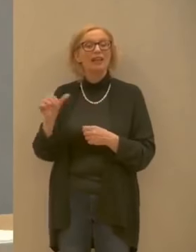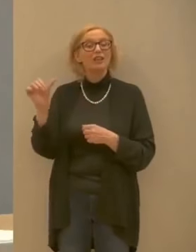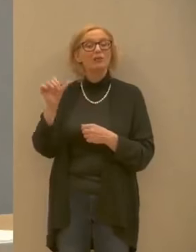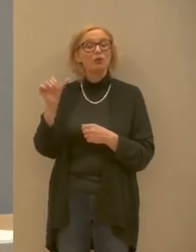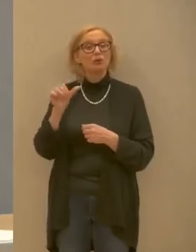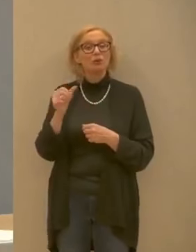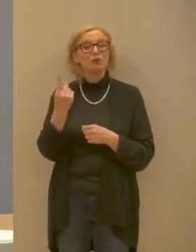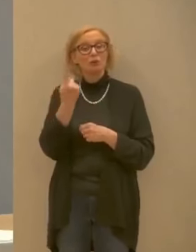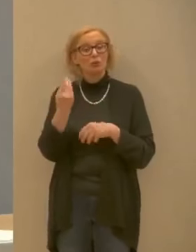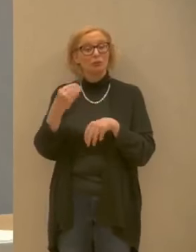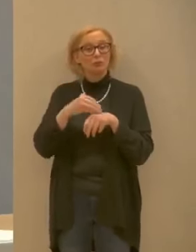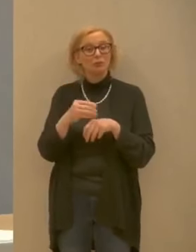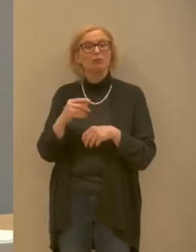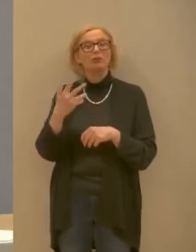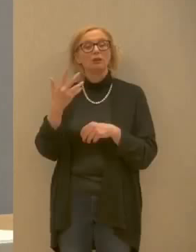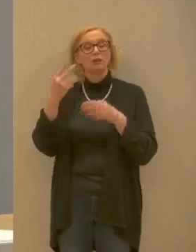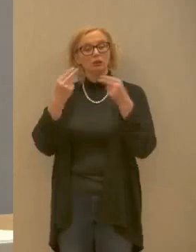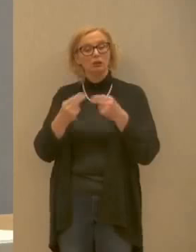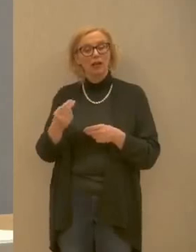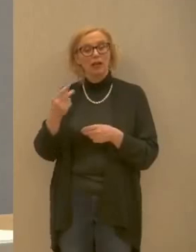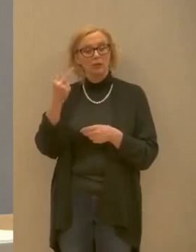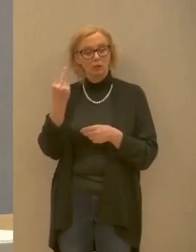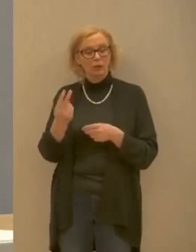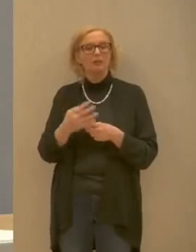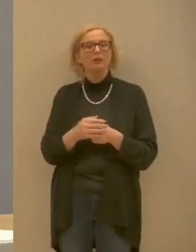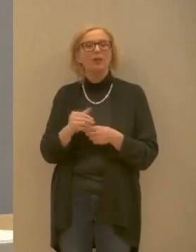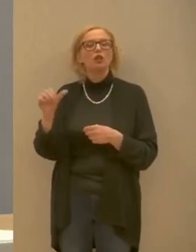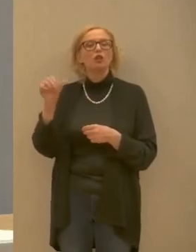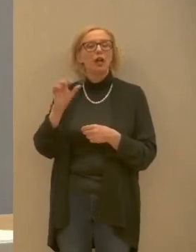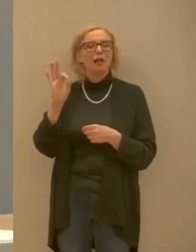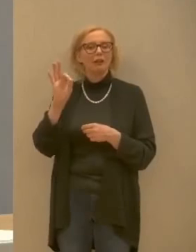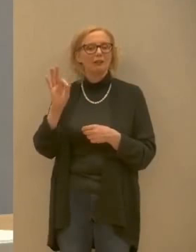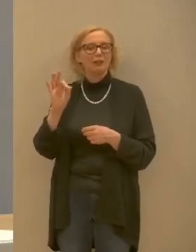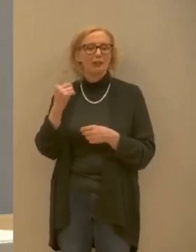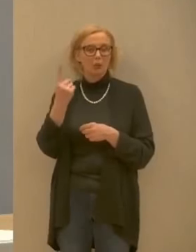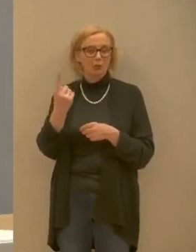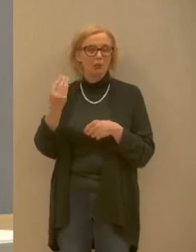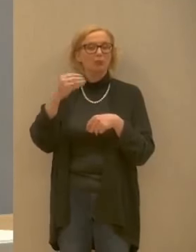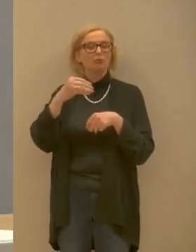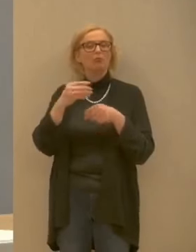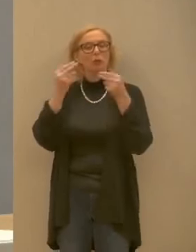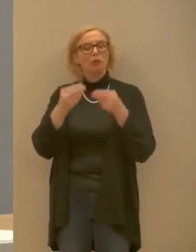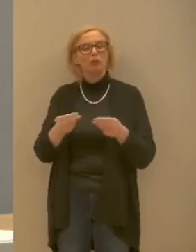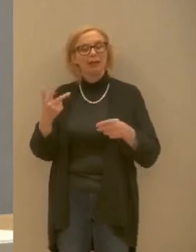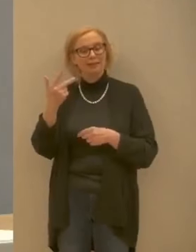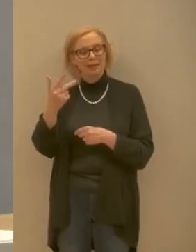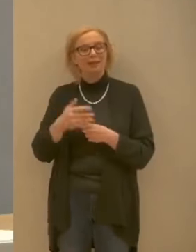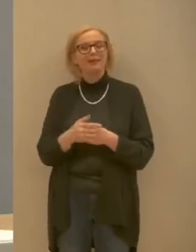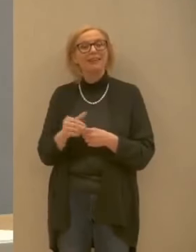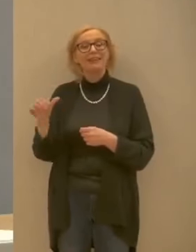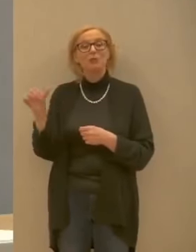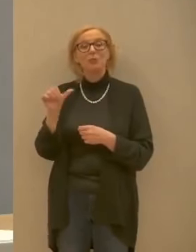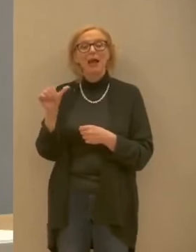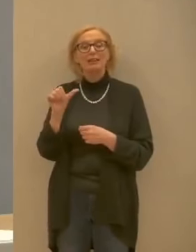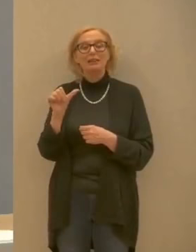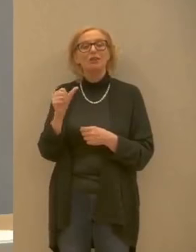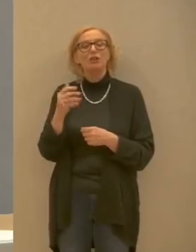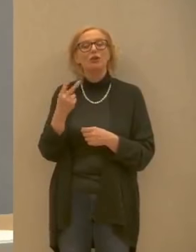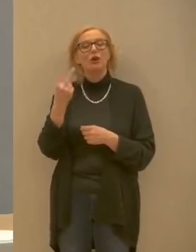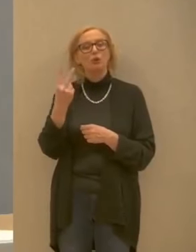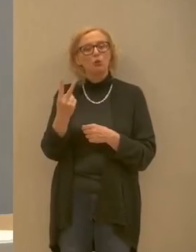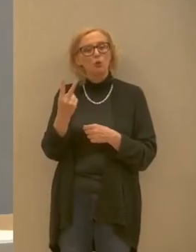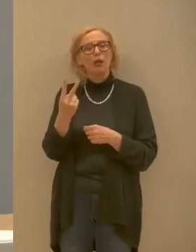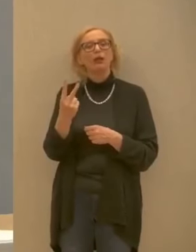più totale 2 Soraga di Fassa 1 per un totale di 3 Spiazzo ne abbiamo 2